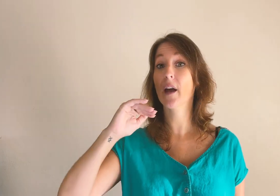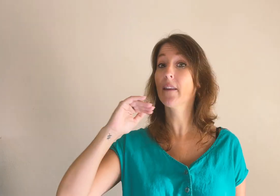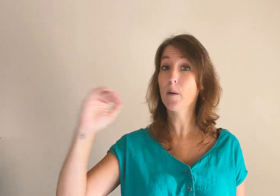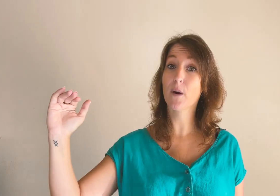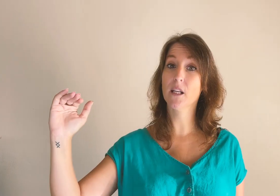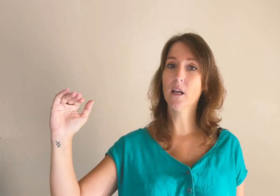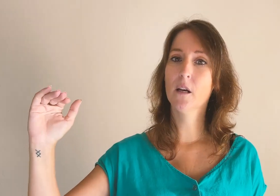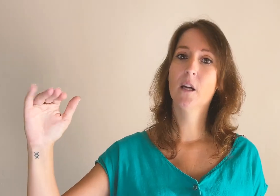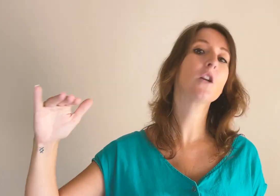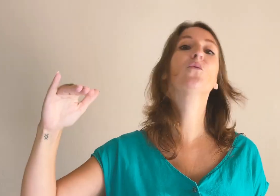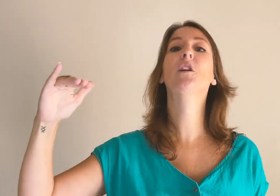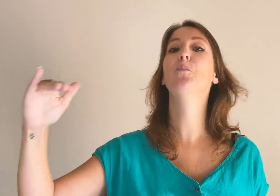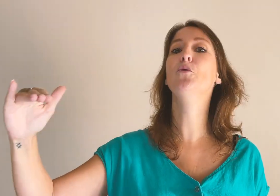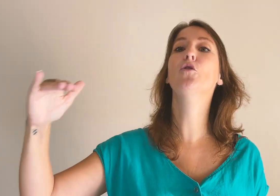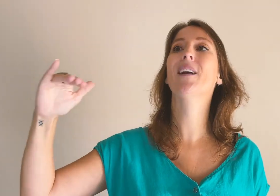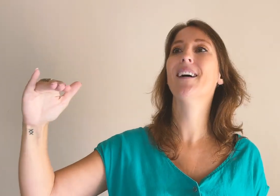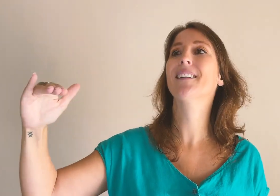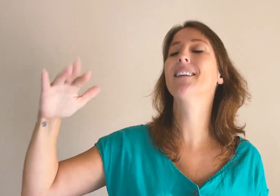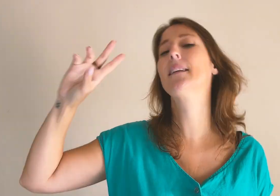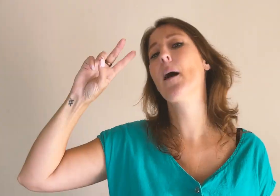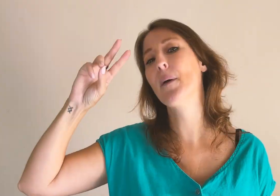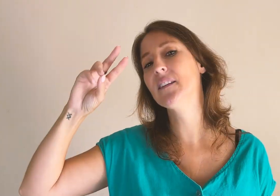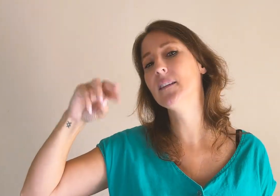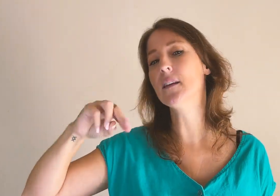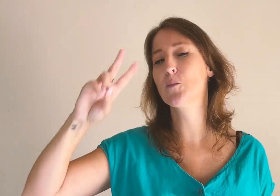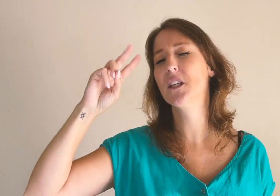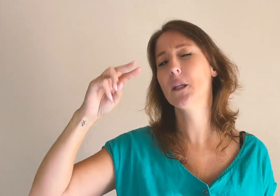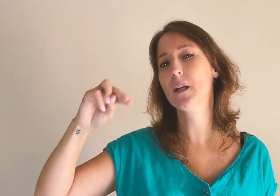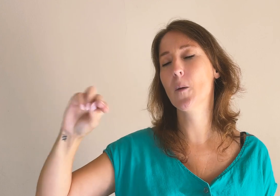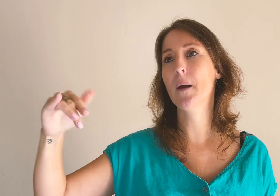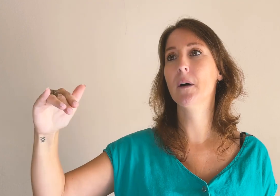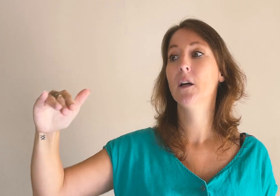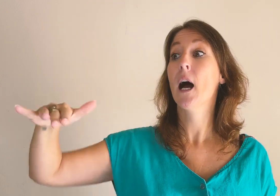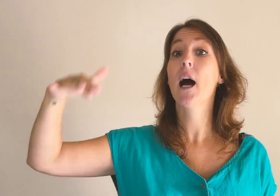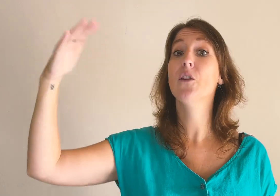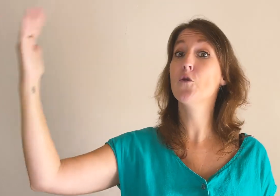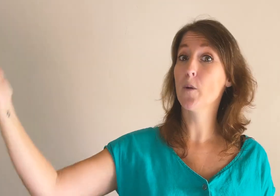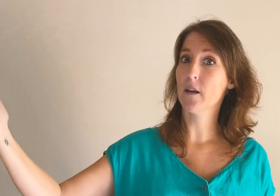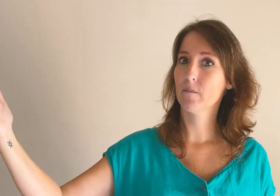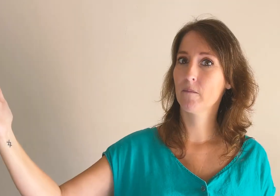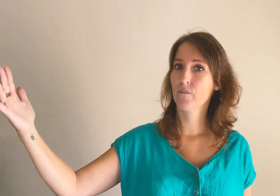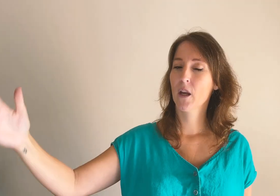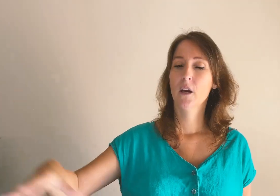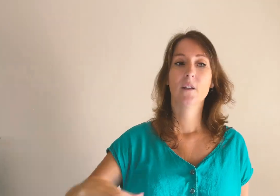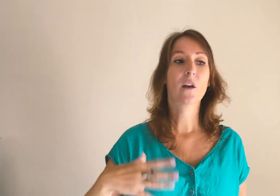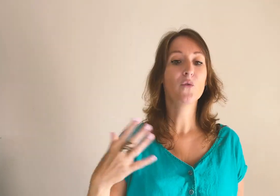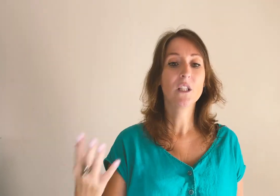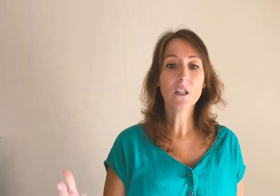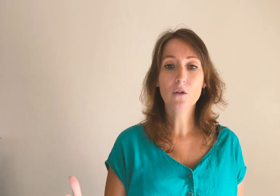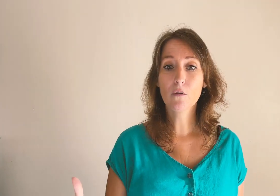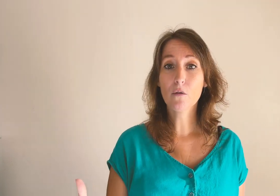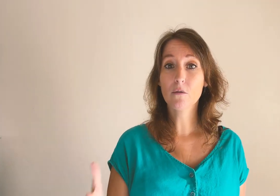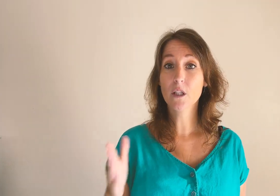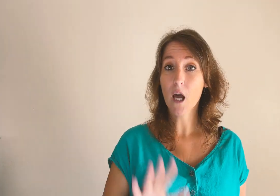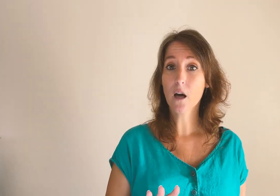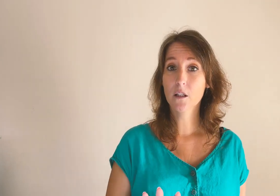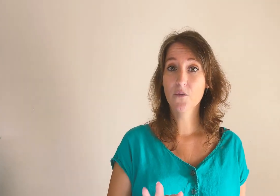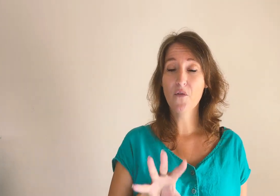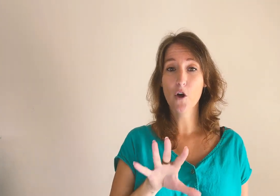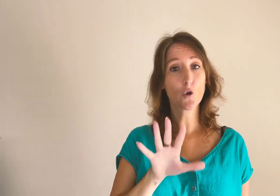atteint un palier et que vous n'êtes plus dans la capacité, je mets des guillemets quand même, à évoluer. Ça veut dire que c'est là qu'il va falloir se